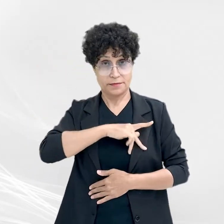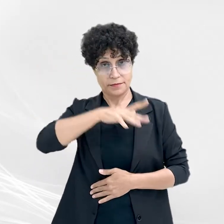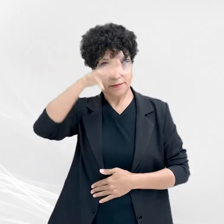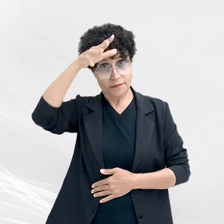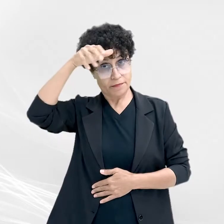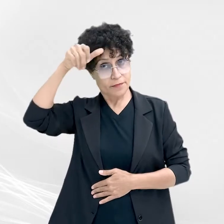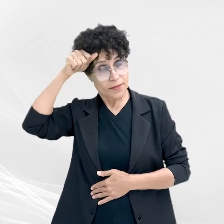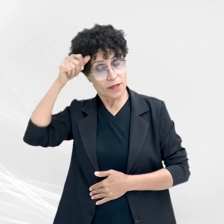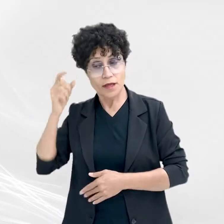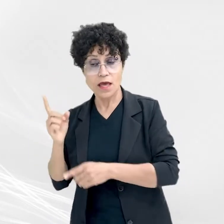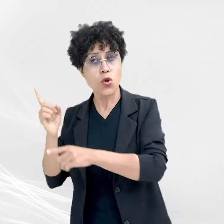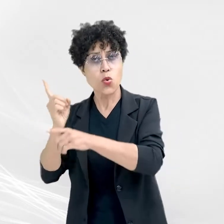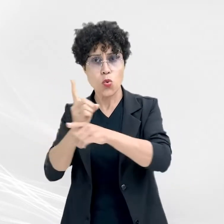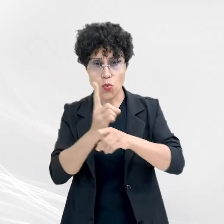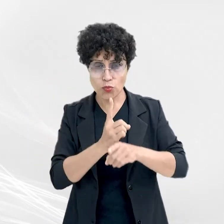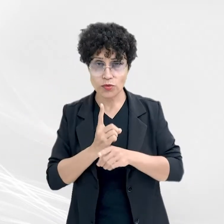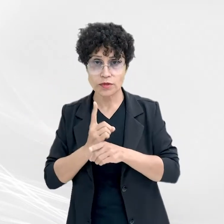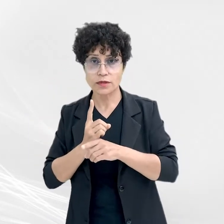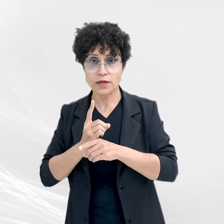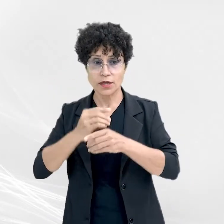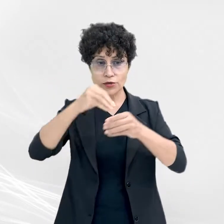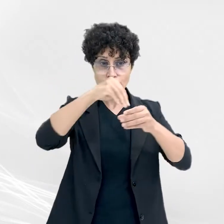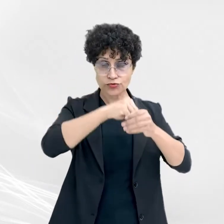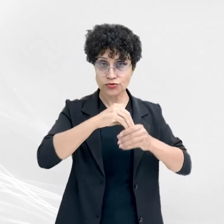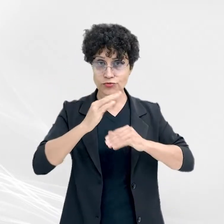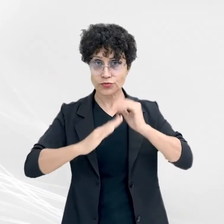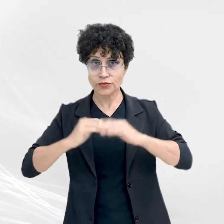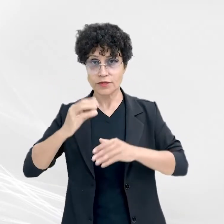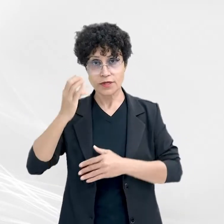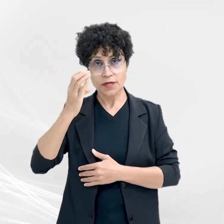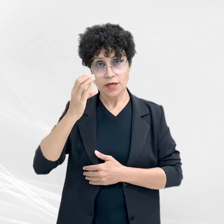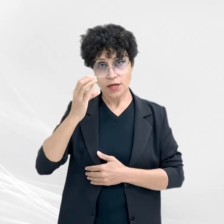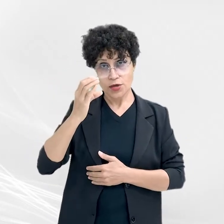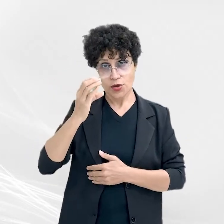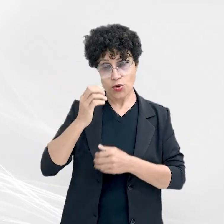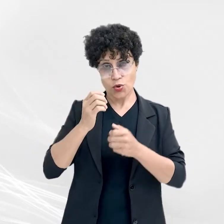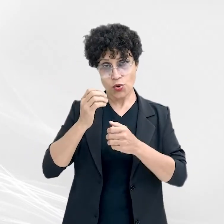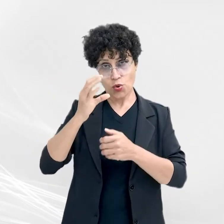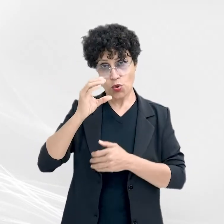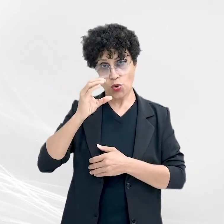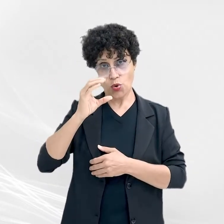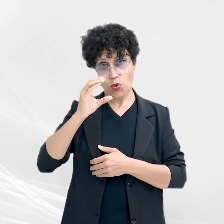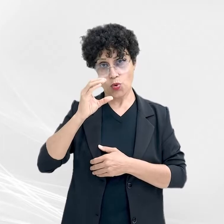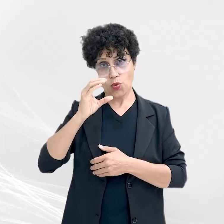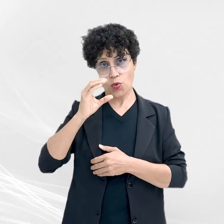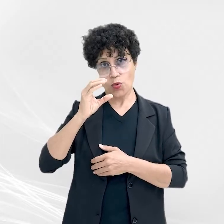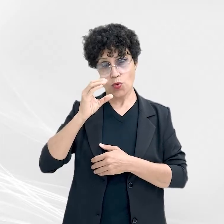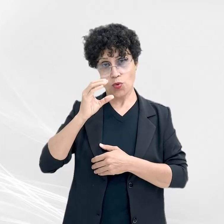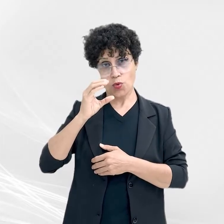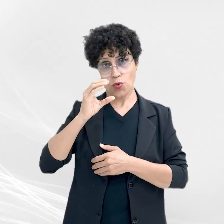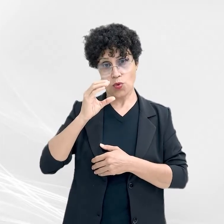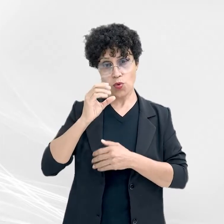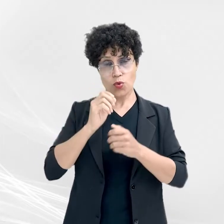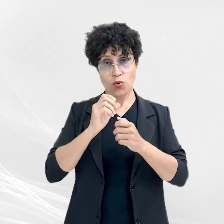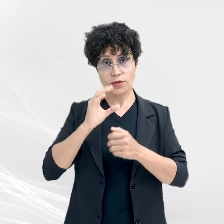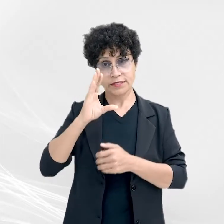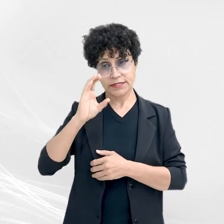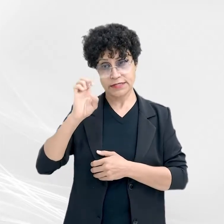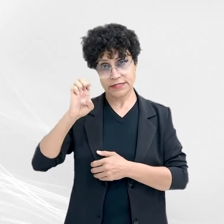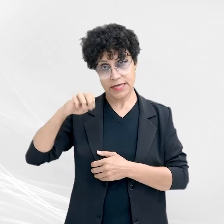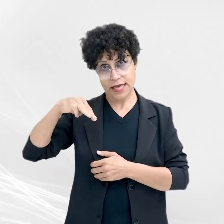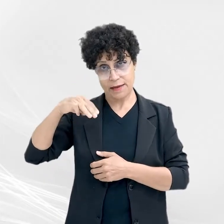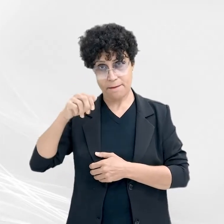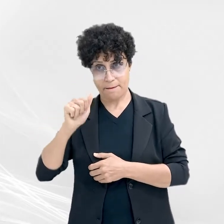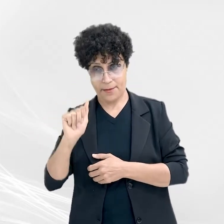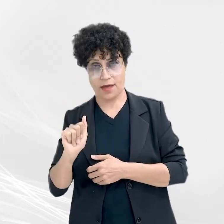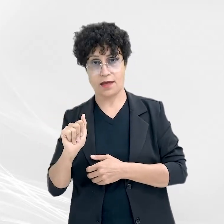MPMT se encontraram com integrantes da Coordenadoria Executiva de Medidas Alternativas, SEMA.